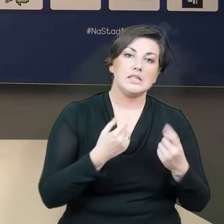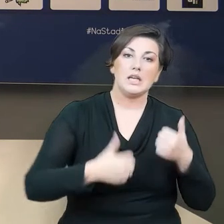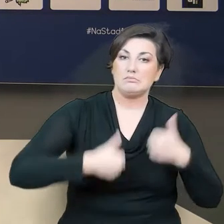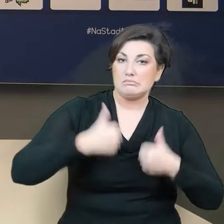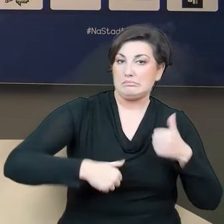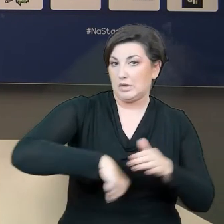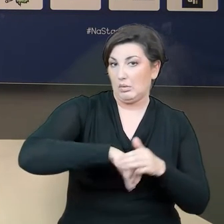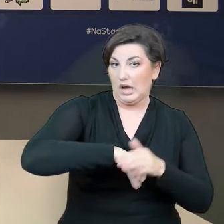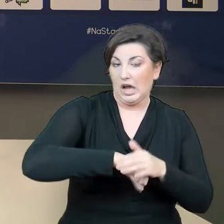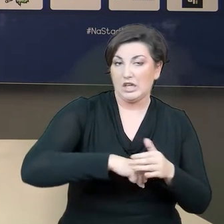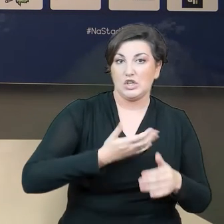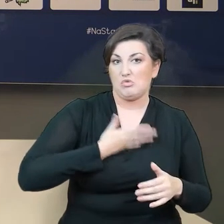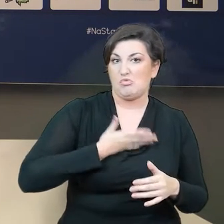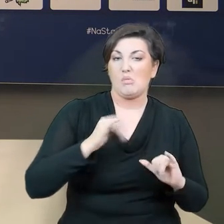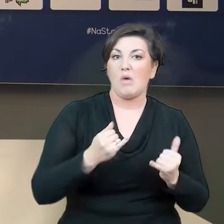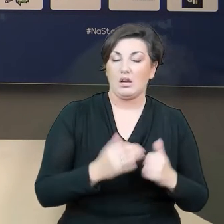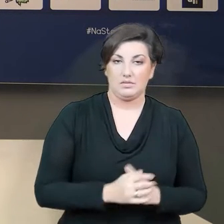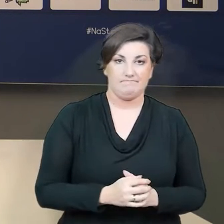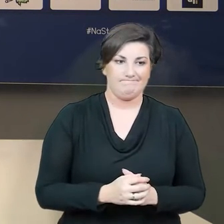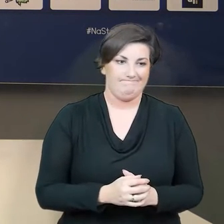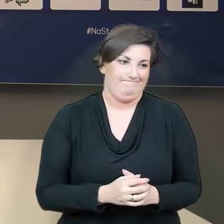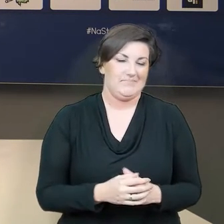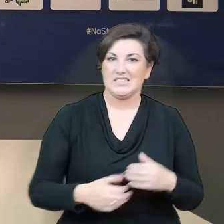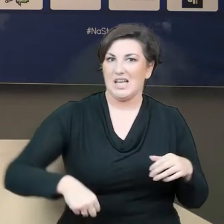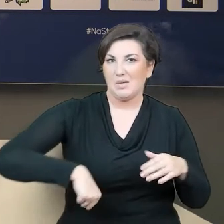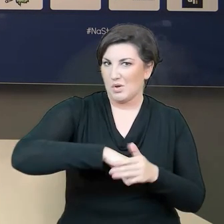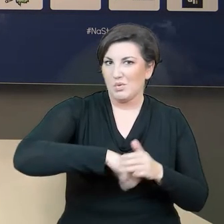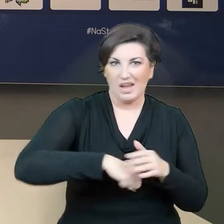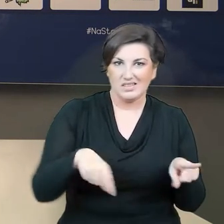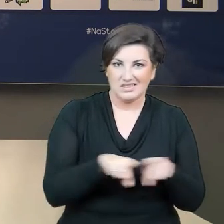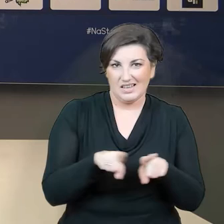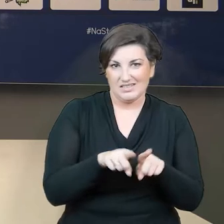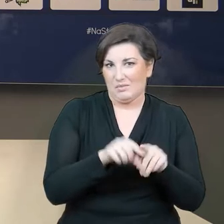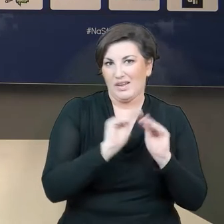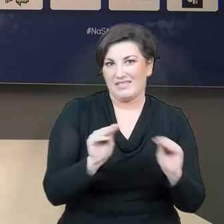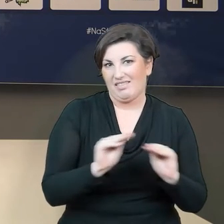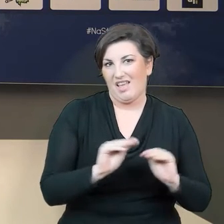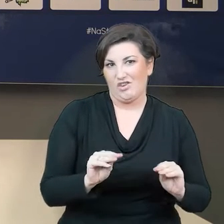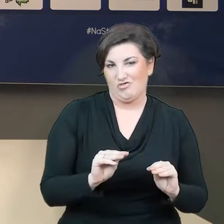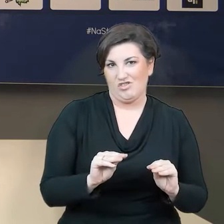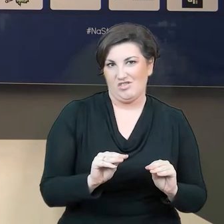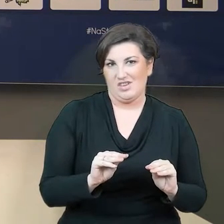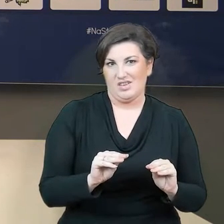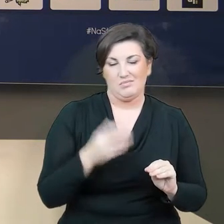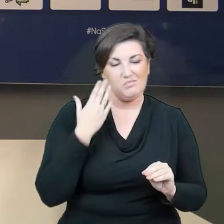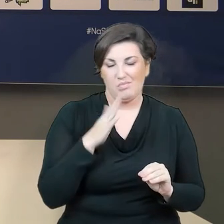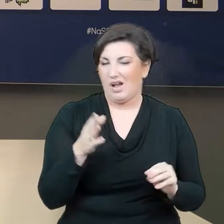No piłkarze, tak samo jak i sztab szkoleniowy, bardzo poważnie do tych